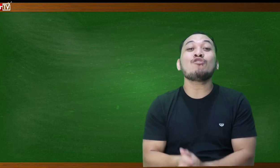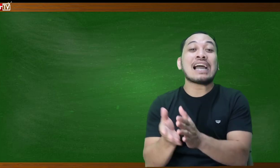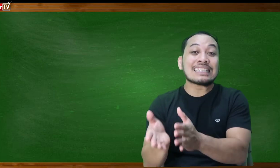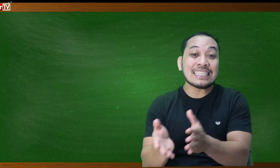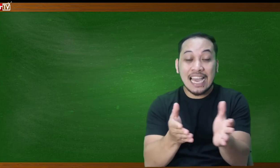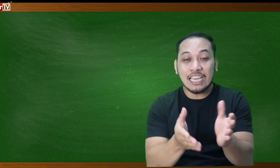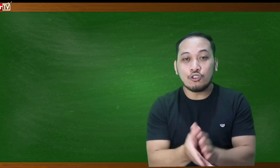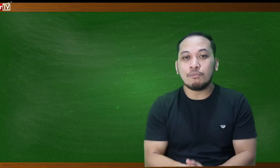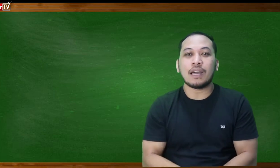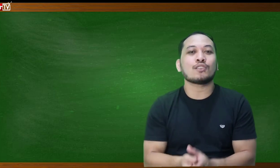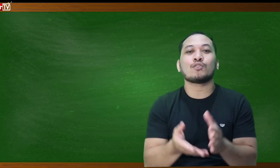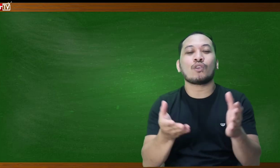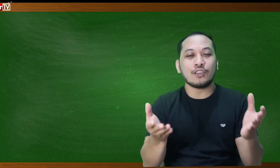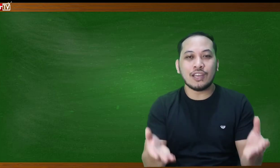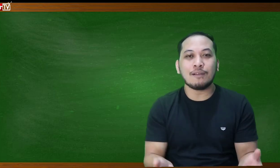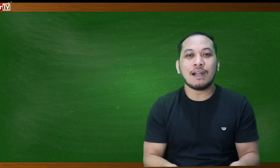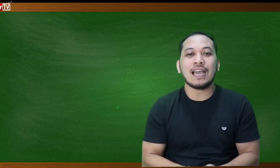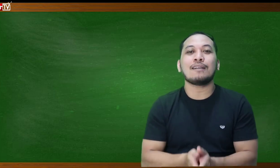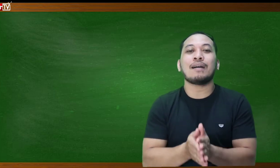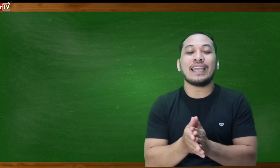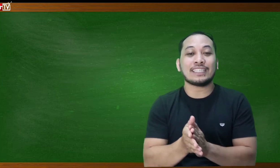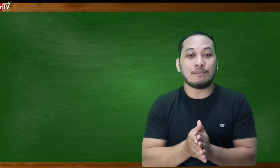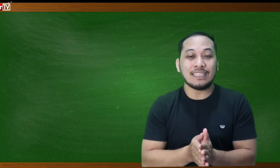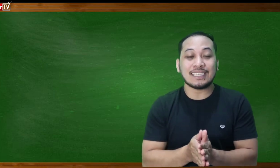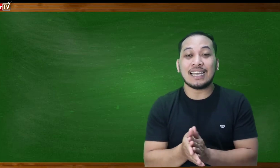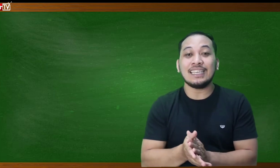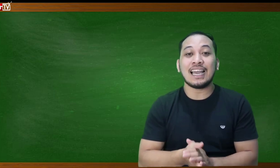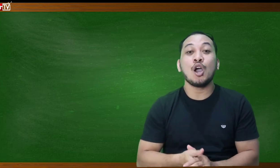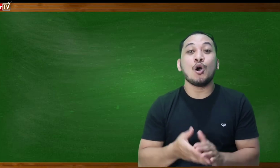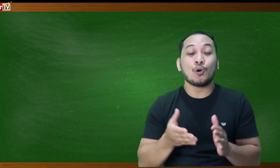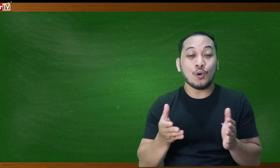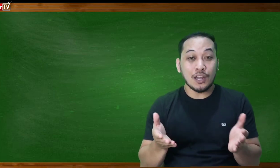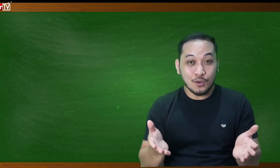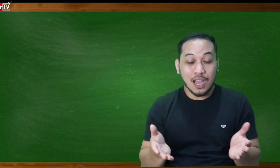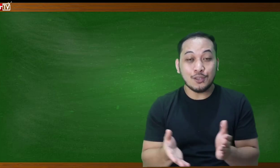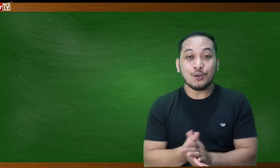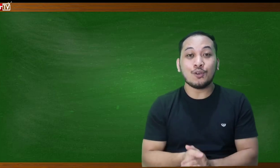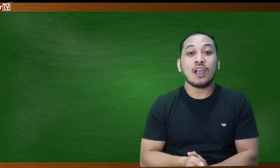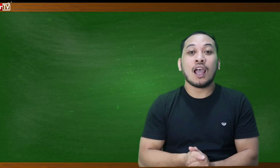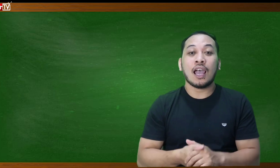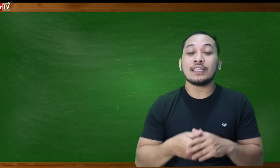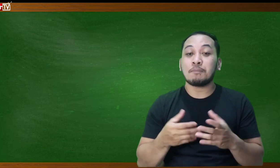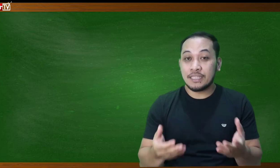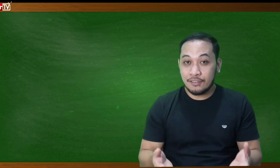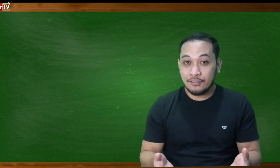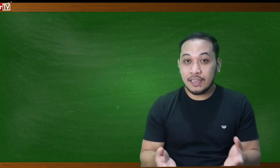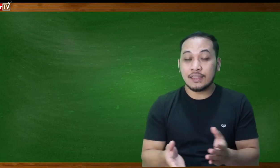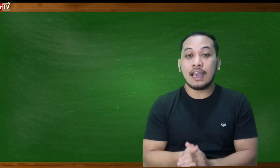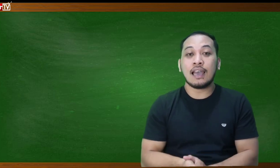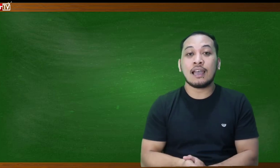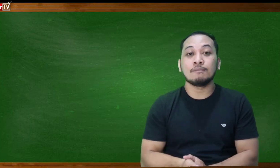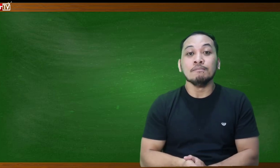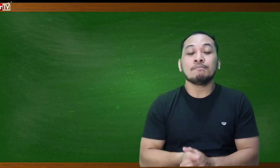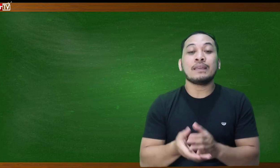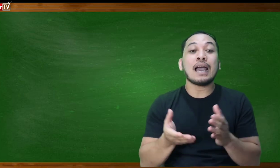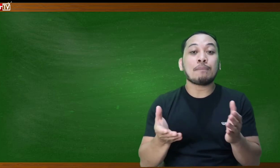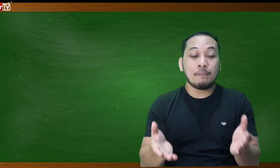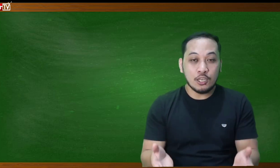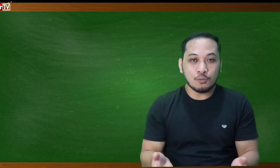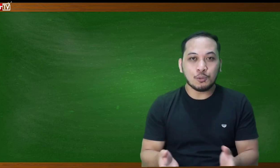yung nakasanayan yung brand so kayo na ang bahalang mag explain sa kanila kung ano nga yung specific na pinapapilin yung